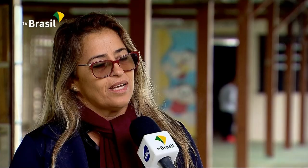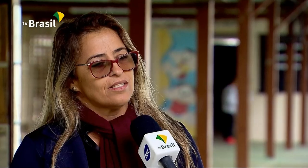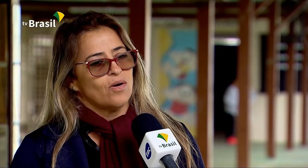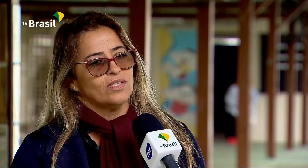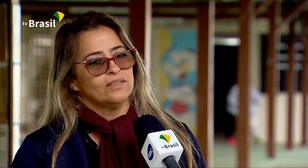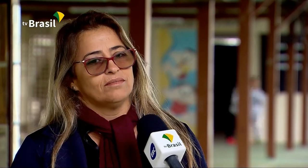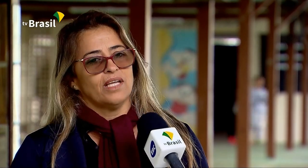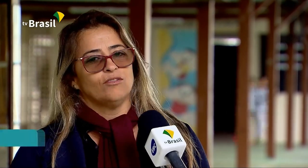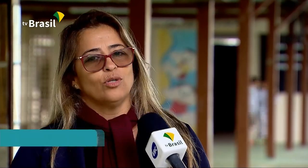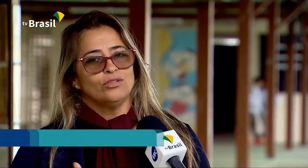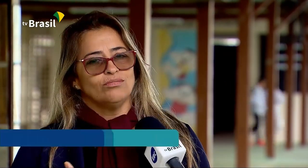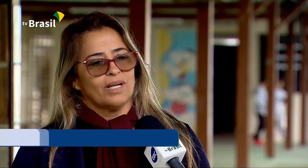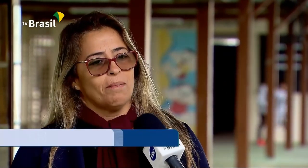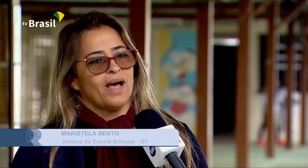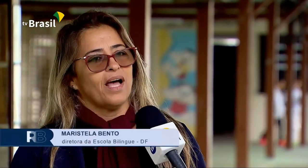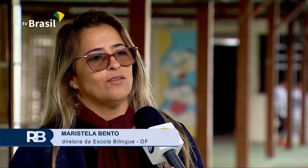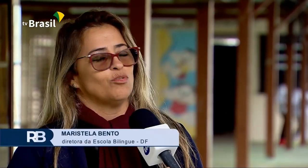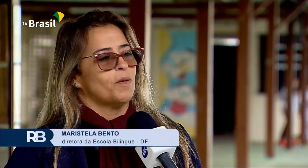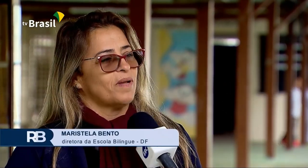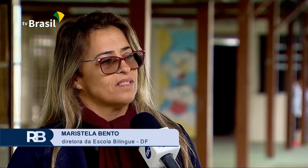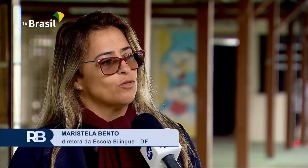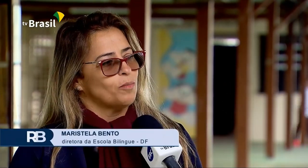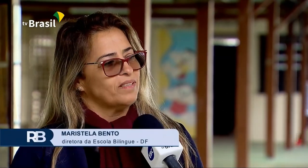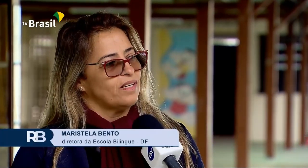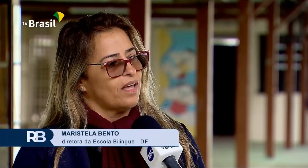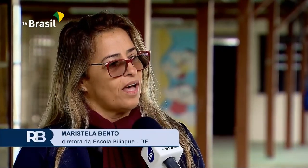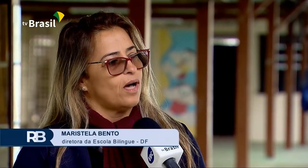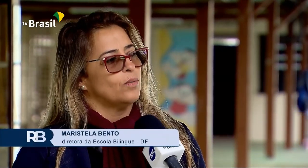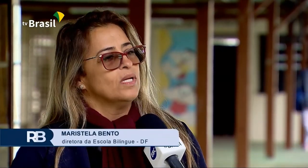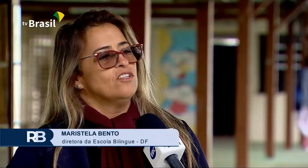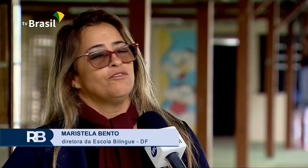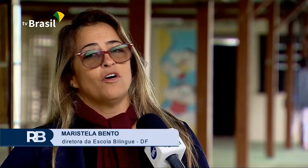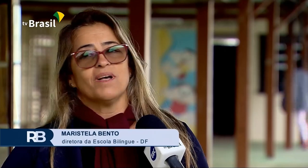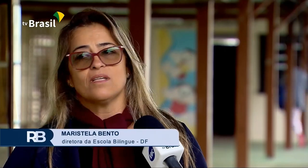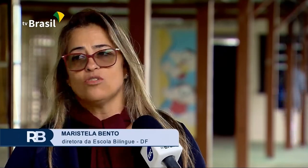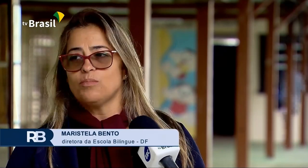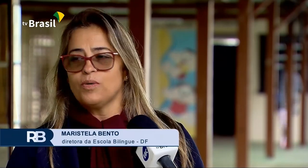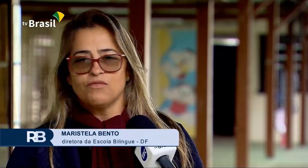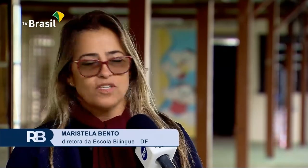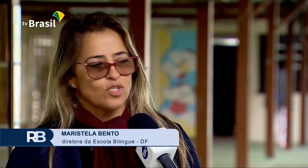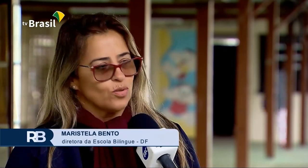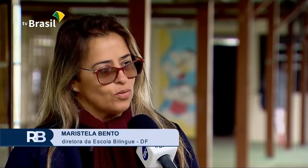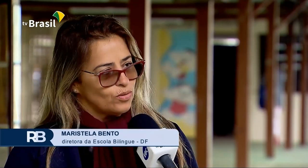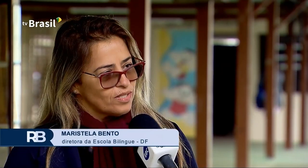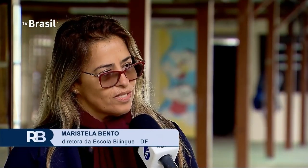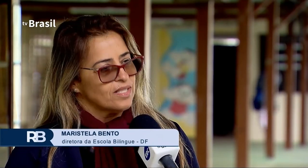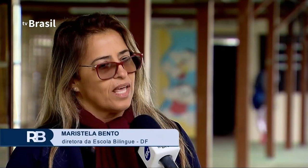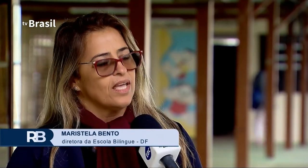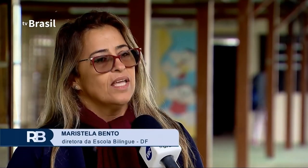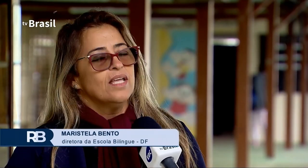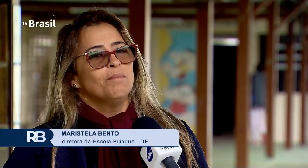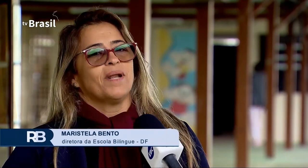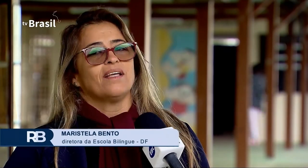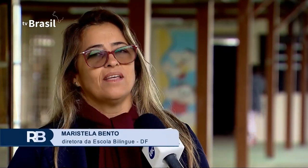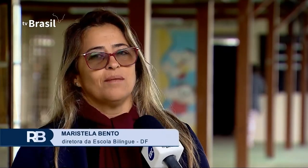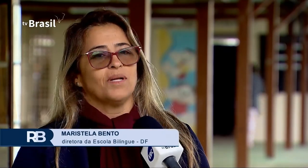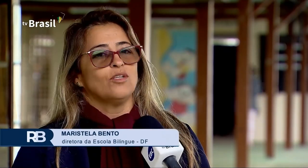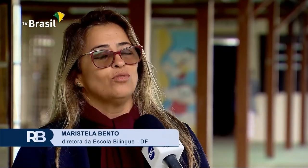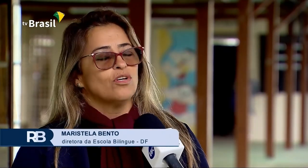A escola tem todo um trabalho de preparação de material, de formação de professores, né? Para quê? Para que o nosso